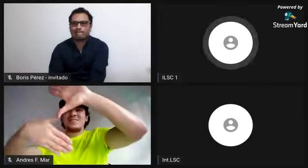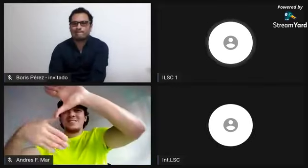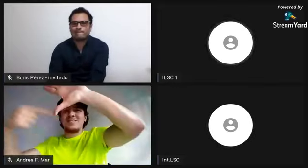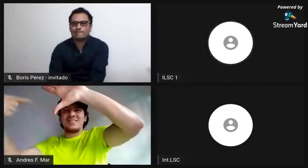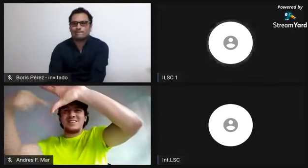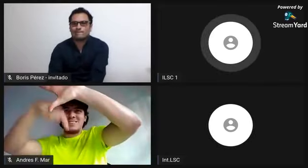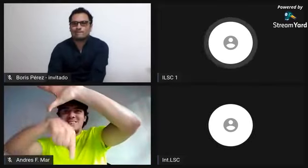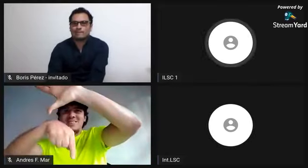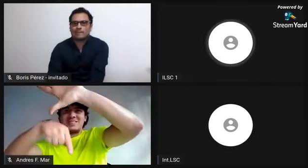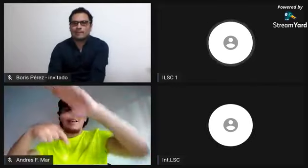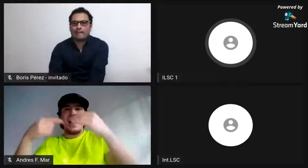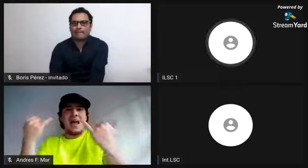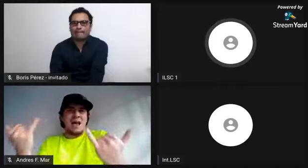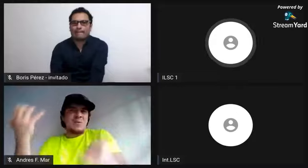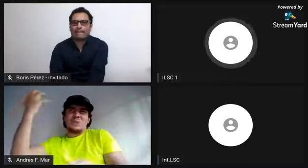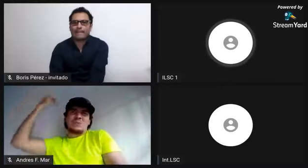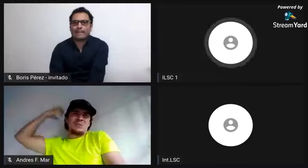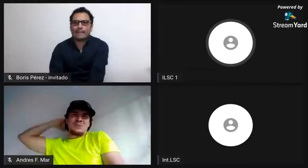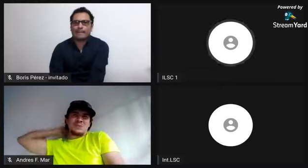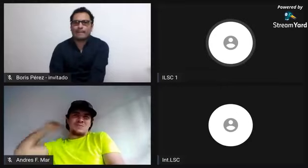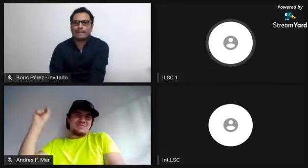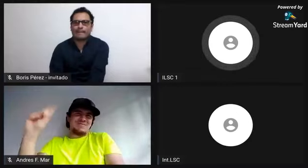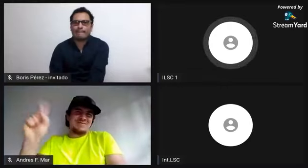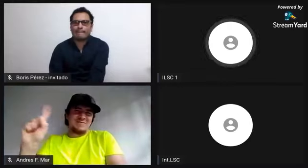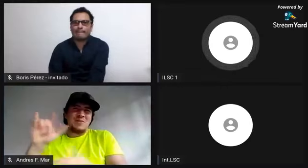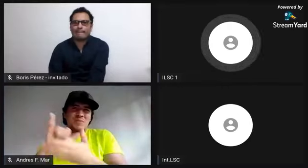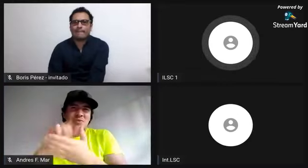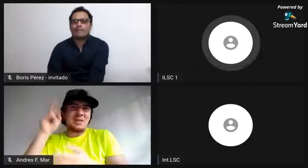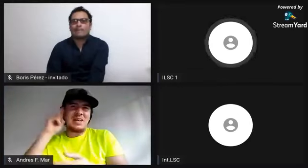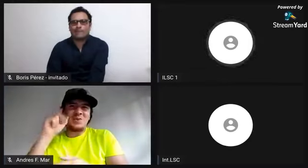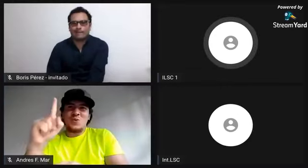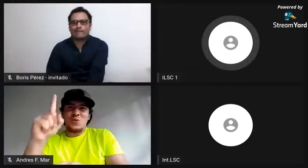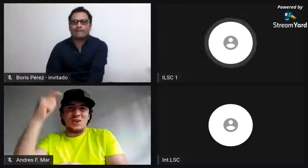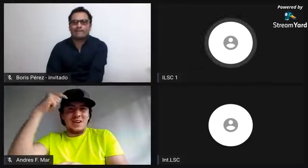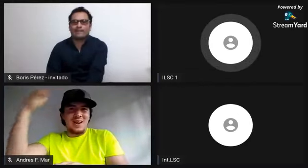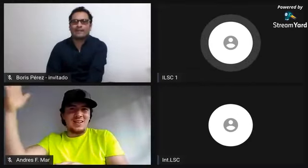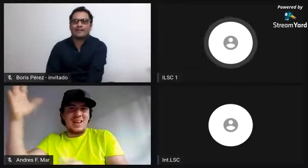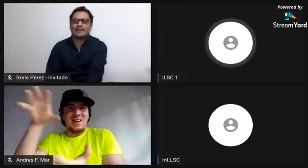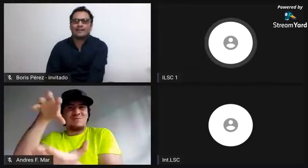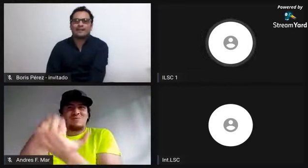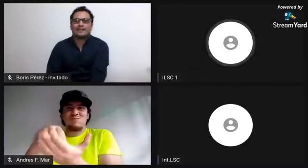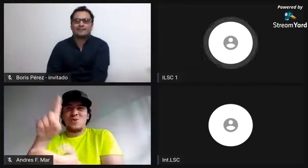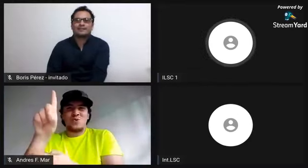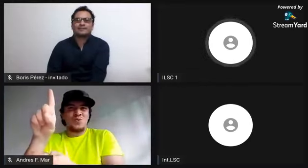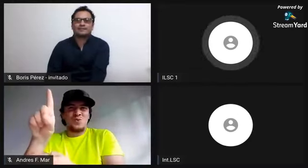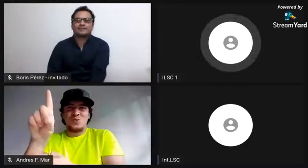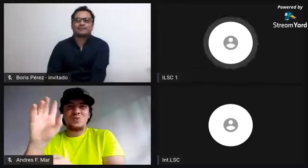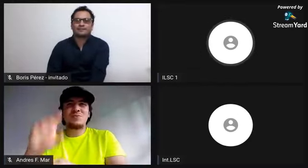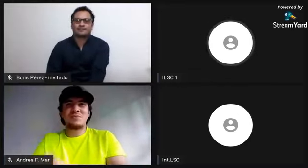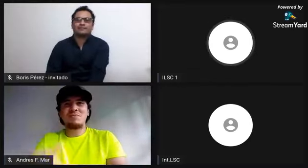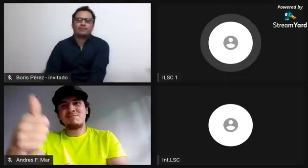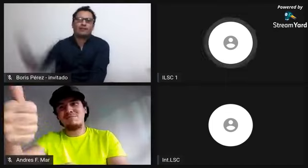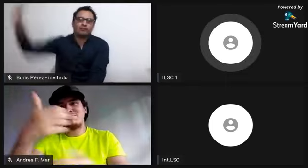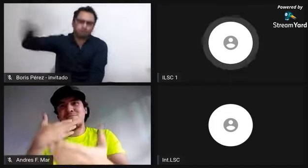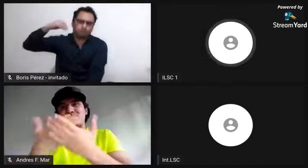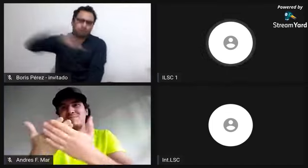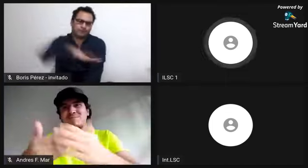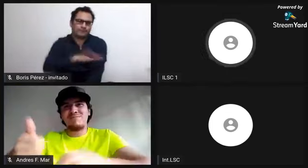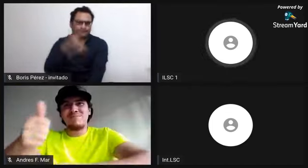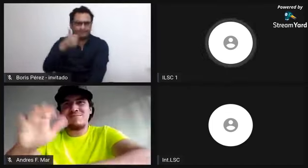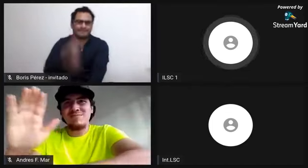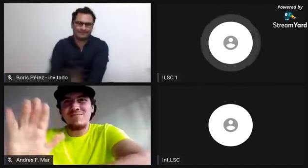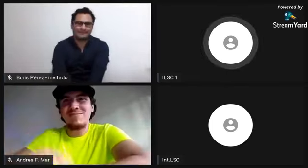con la liberación del puerto de Panamá y todo eso se da mucho más adelante, sin embargo,